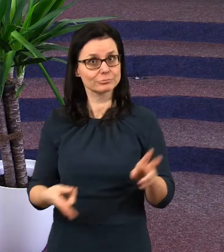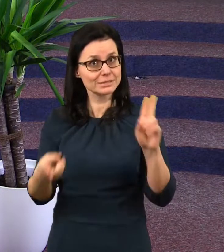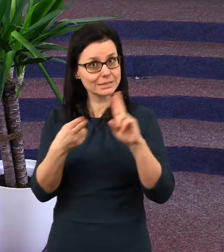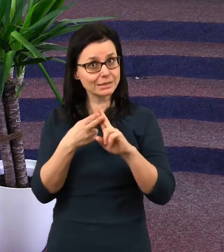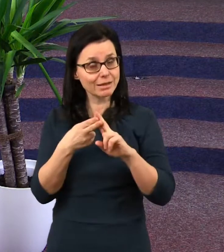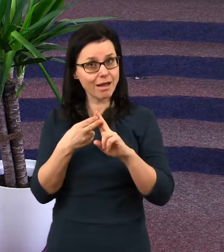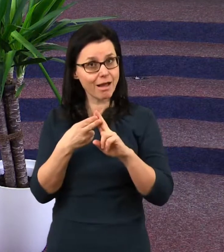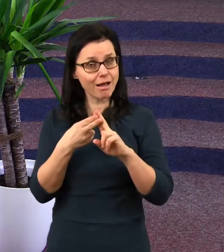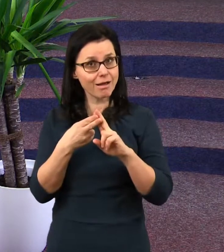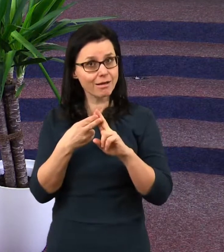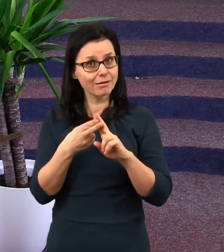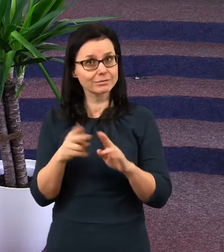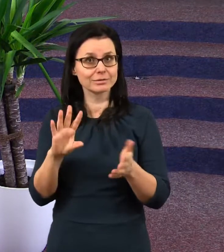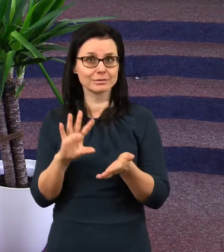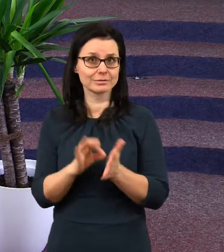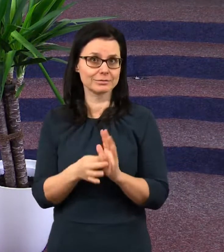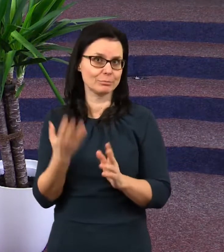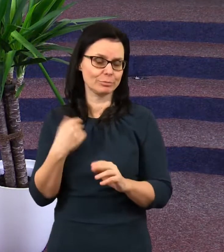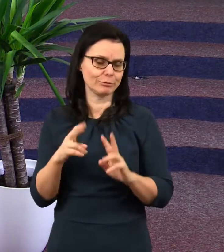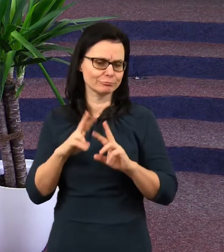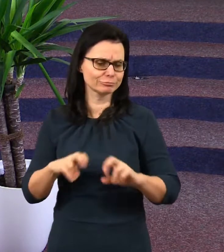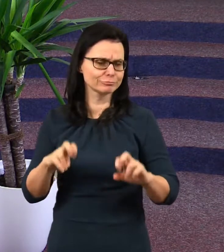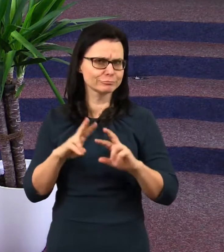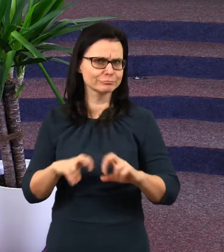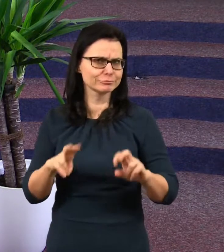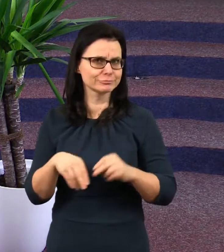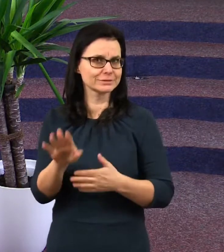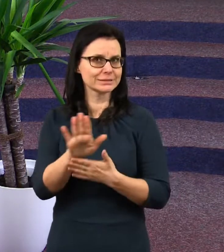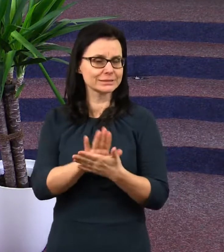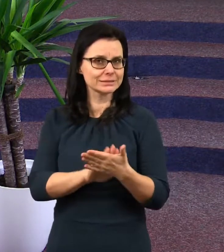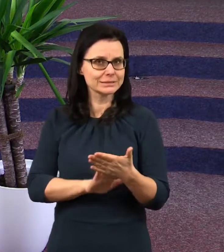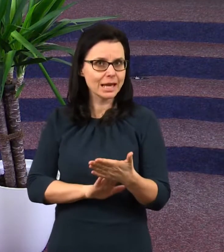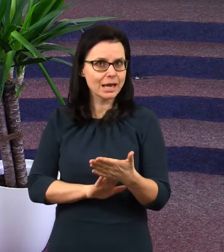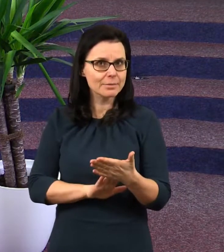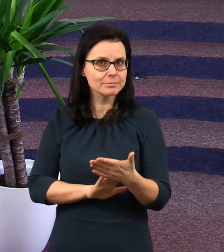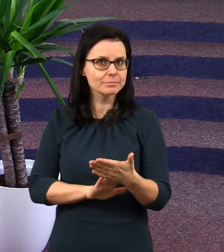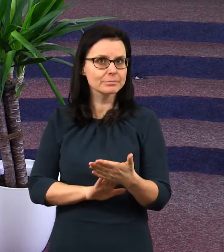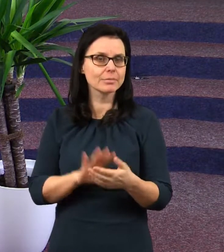Když jsme hovořili o